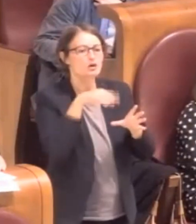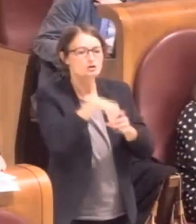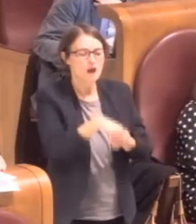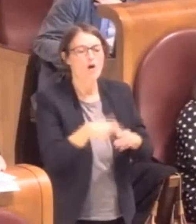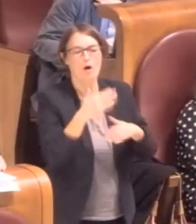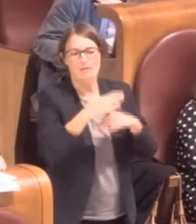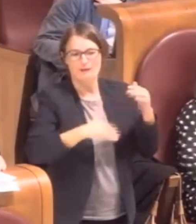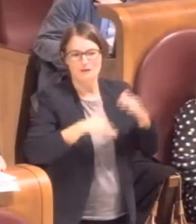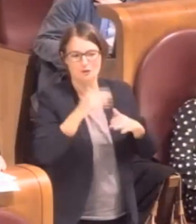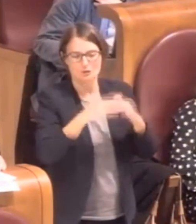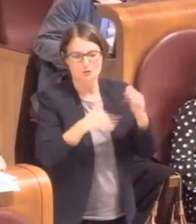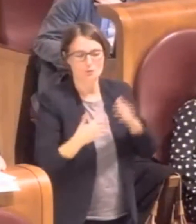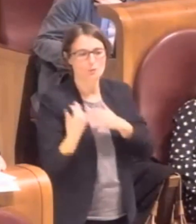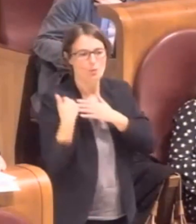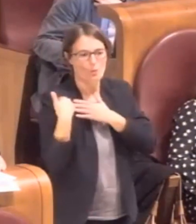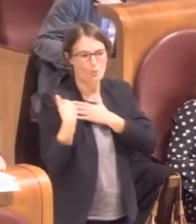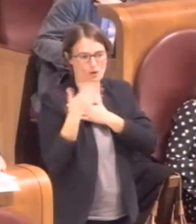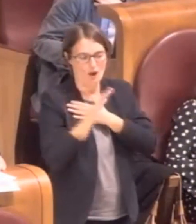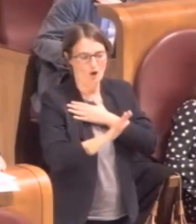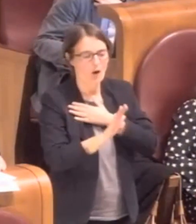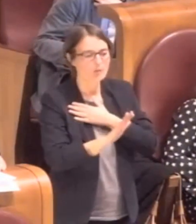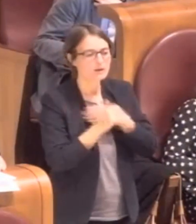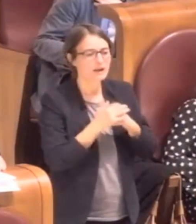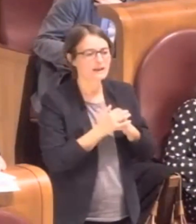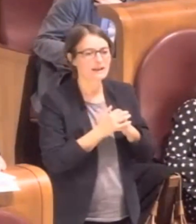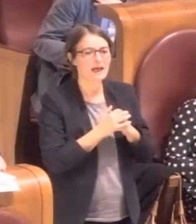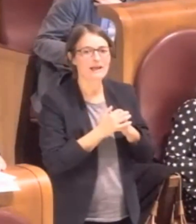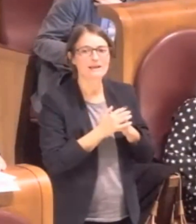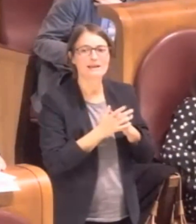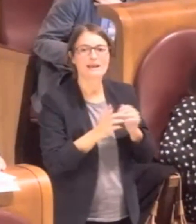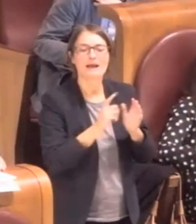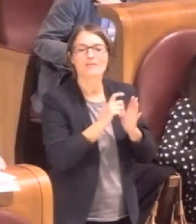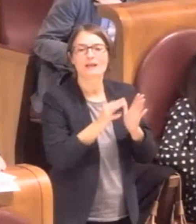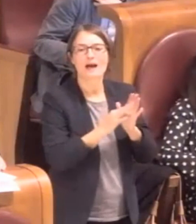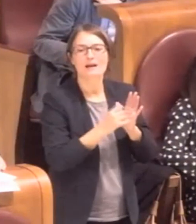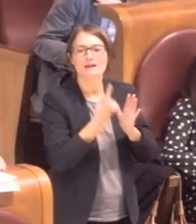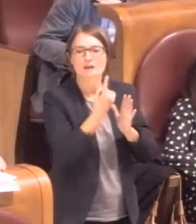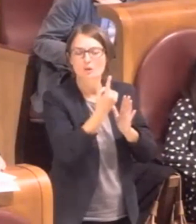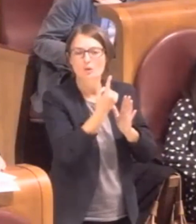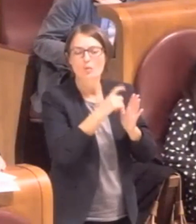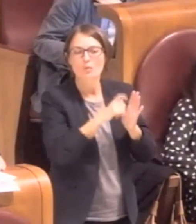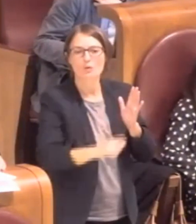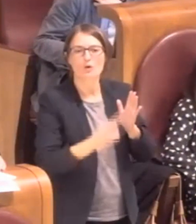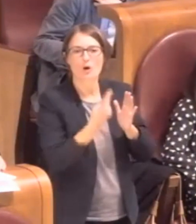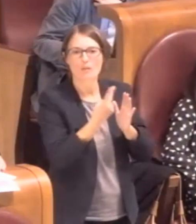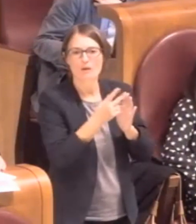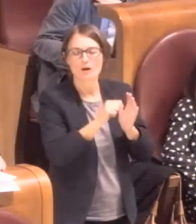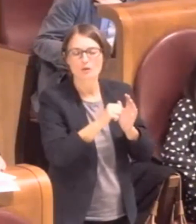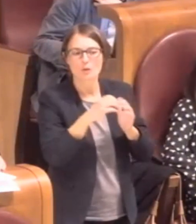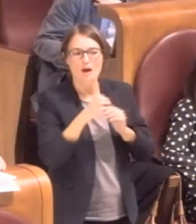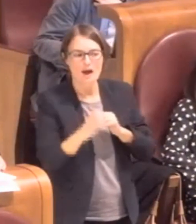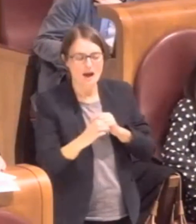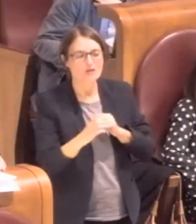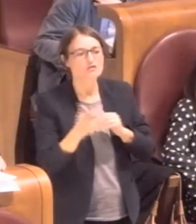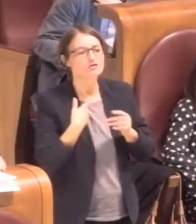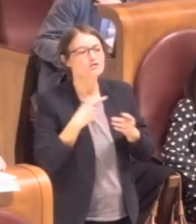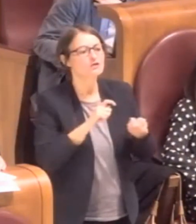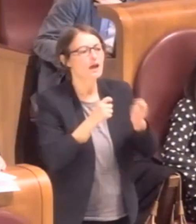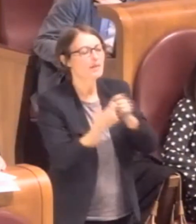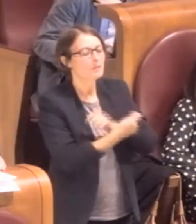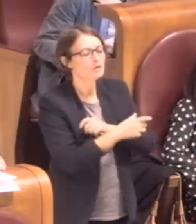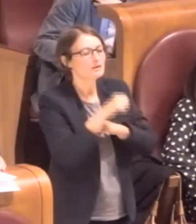comma 1 lettera A e B e C facciamo una modifica che serve per includere nel concetto culturale